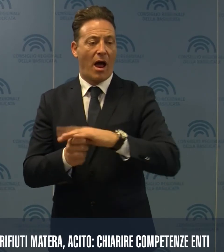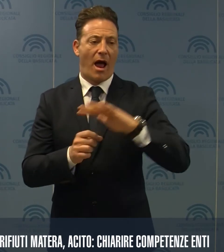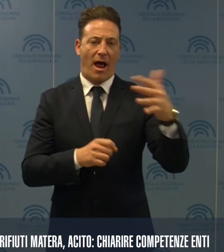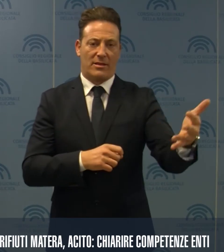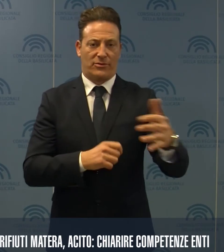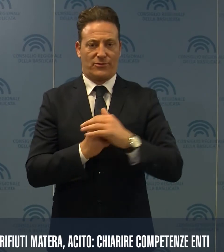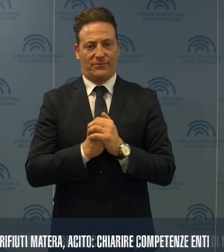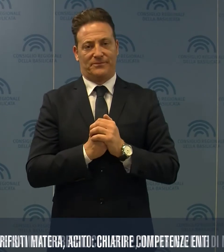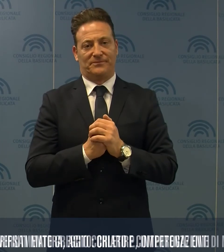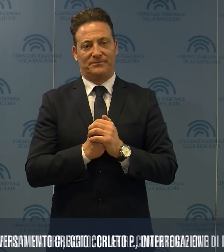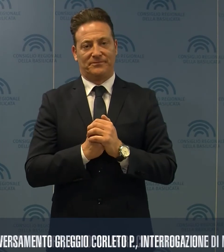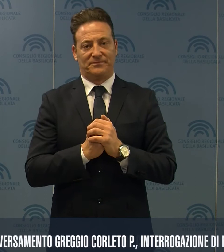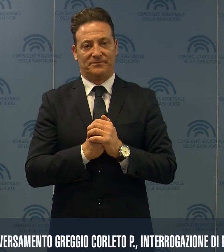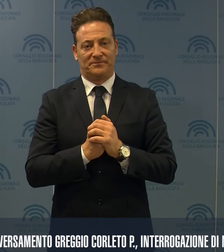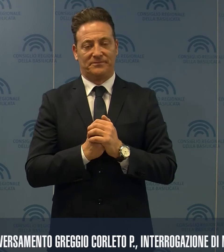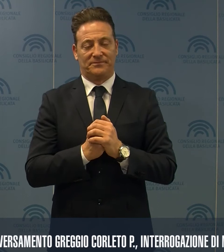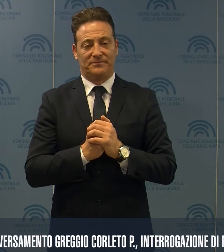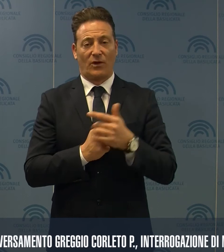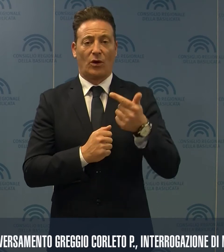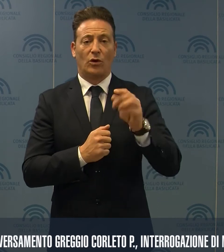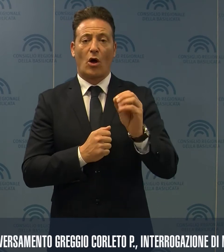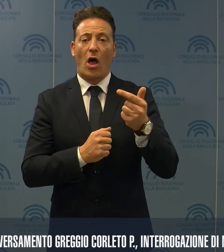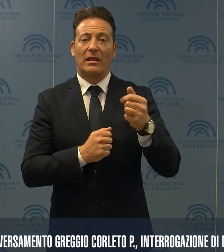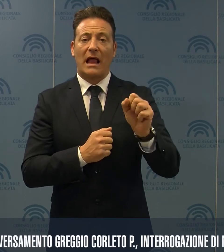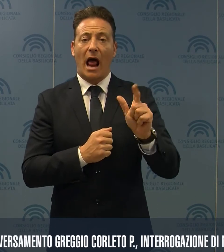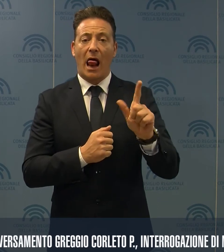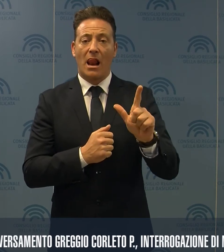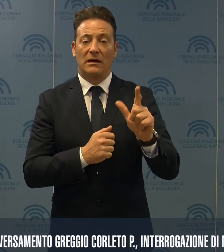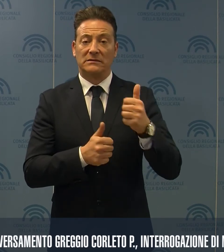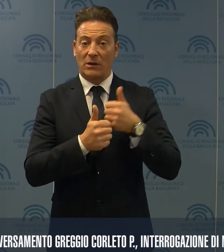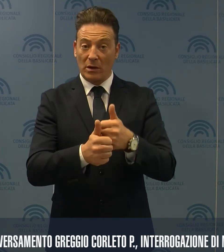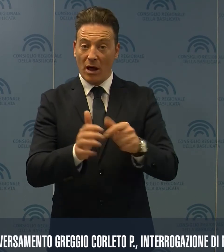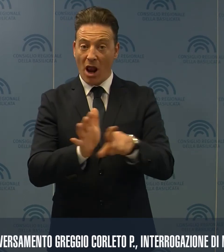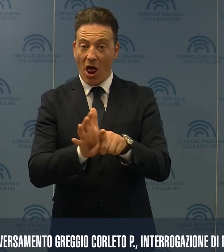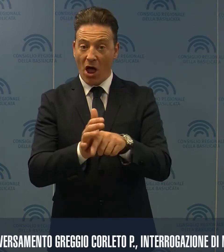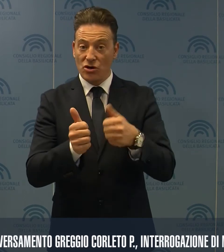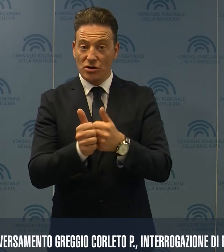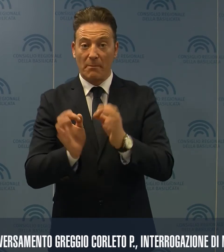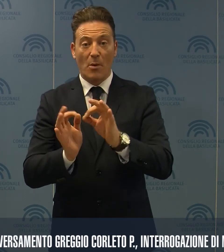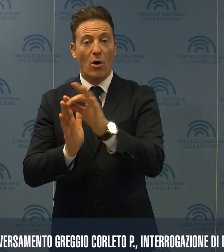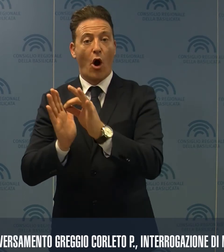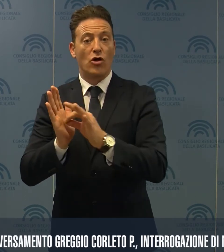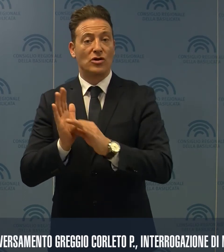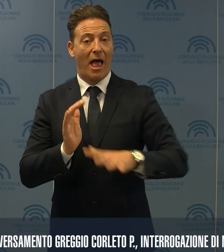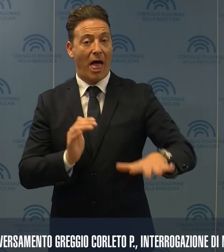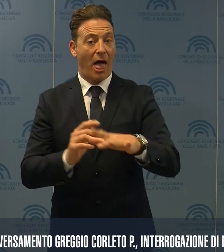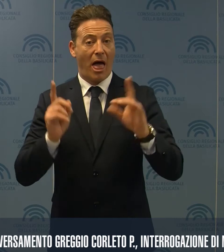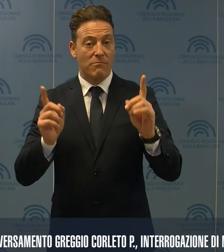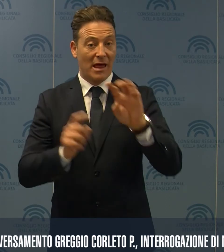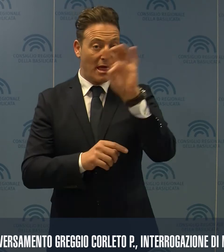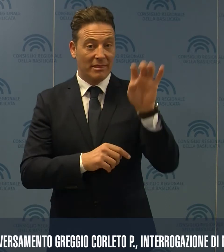impianti. Total ha adempiuto agli obblighi di legge normati dal Codice dell'Ambiente?